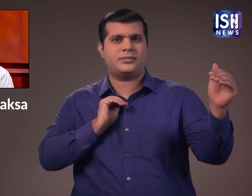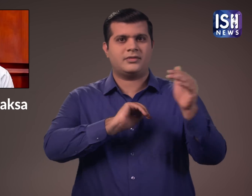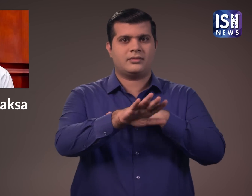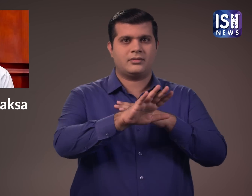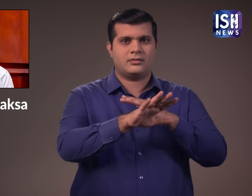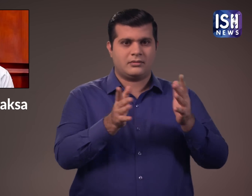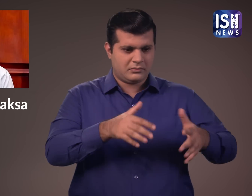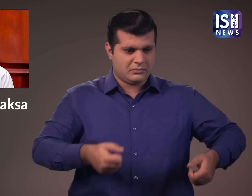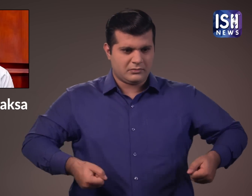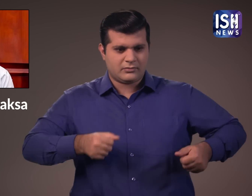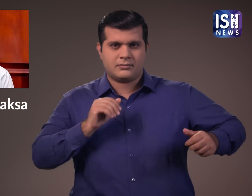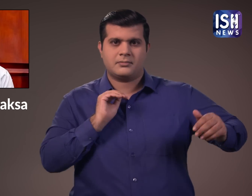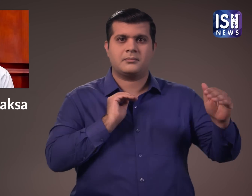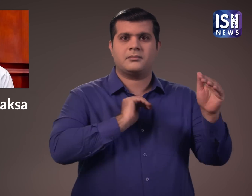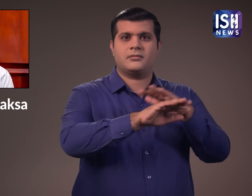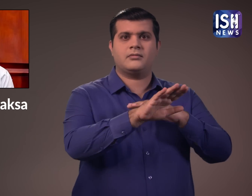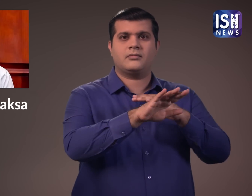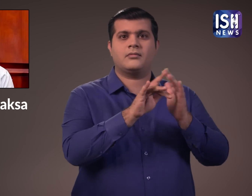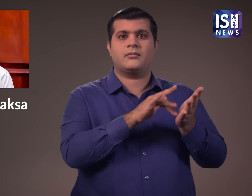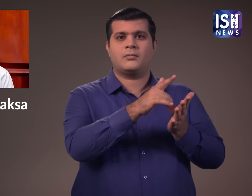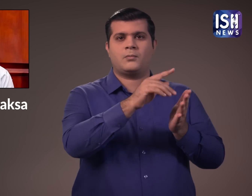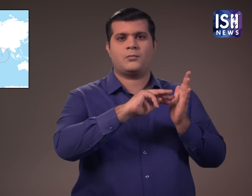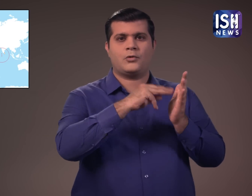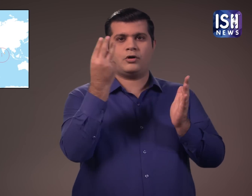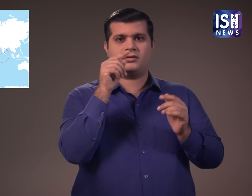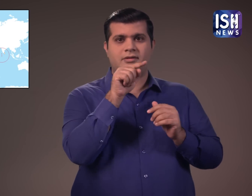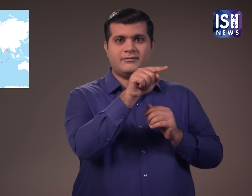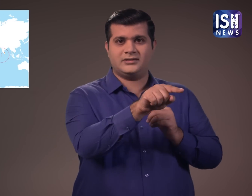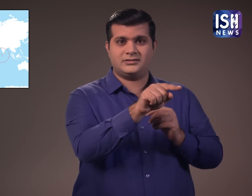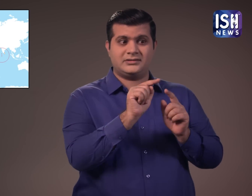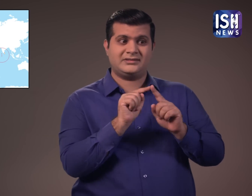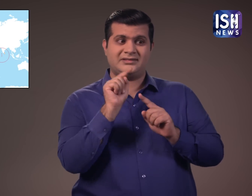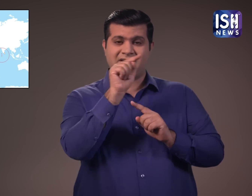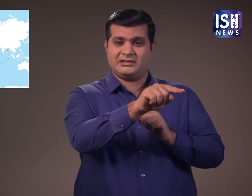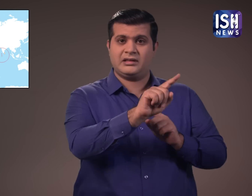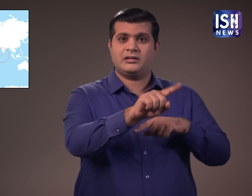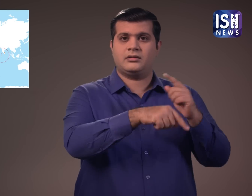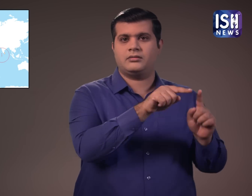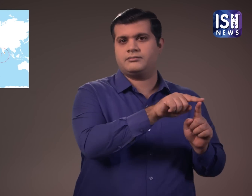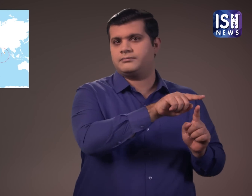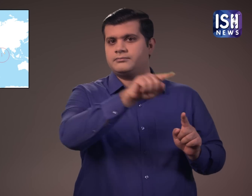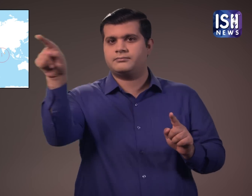अपने बैक के साथ मॉल्डिवस भाग गए वहां से वे सिंगापूर गए